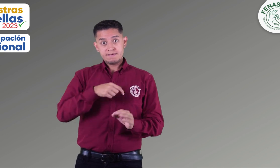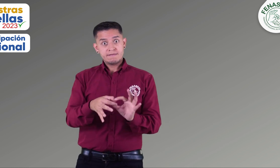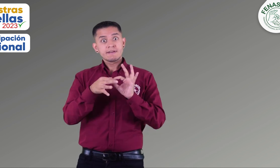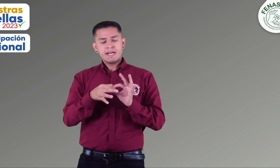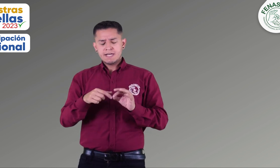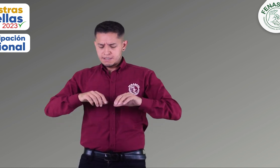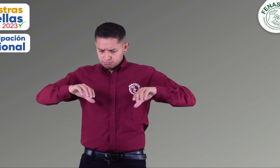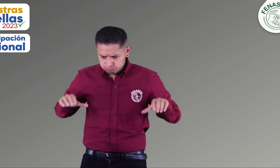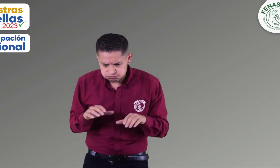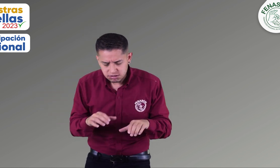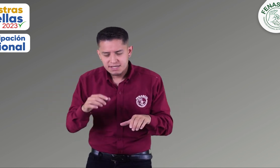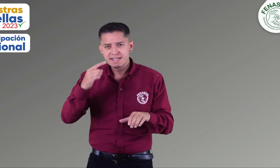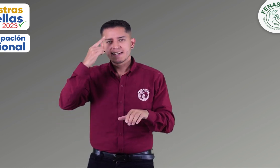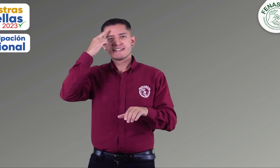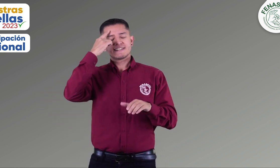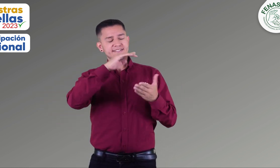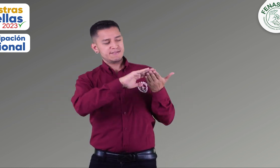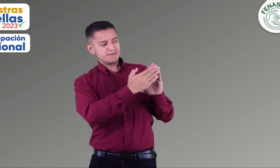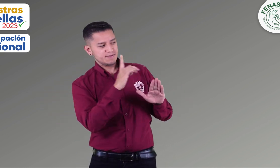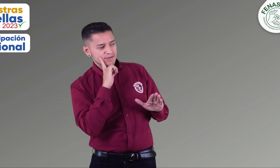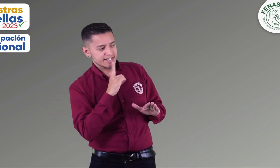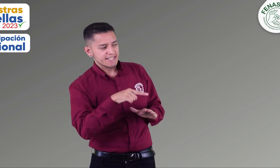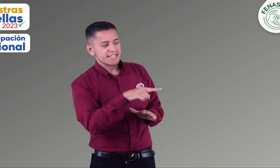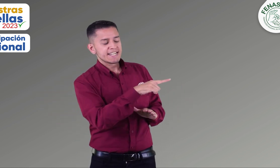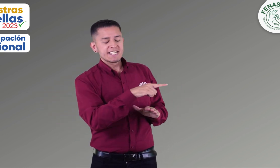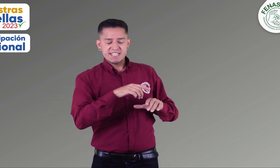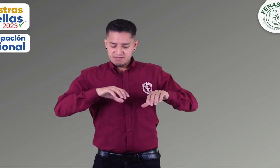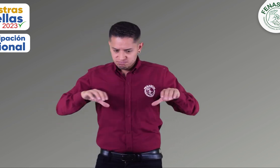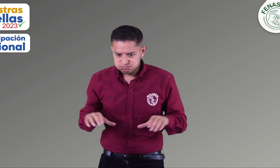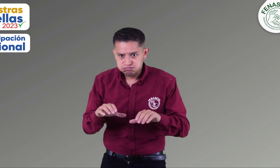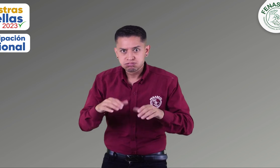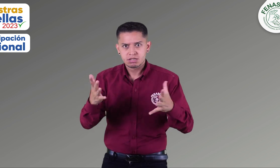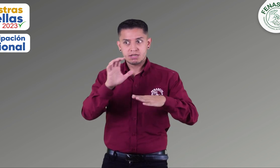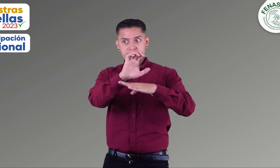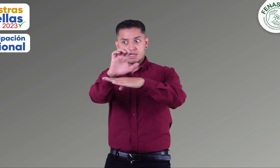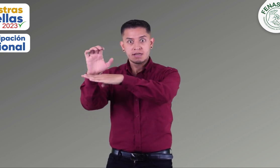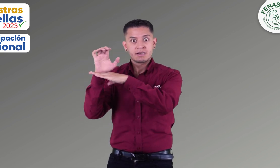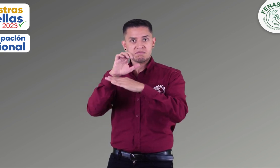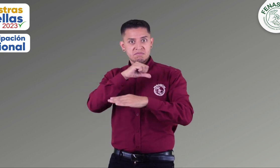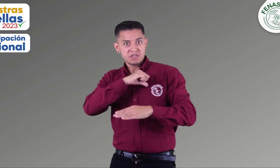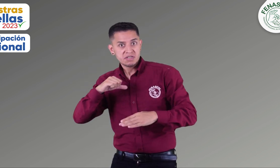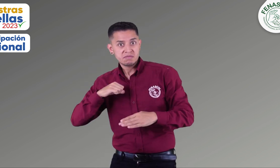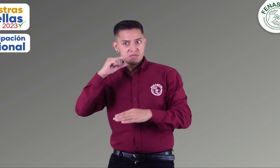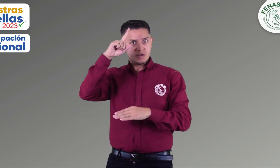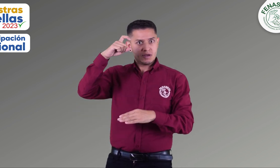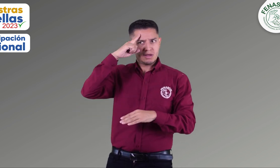Es por esto que FENASCOL día tras día está activo en estos espacios de participación ante